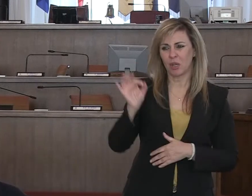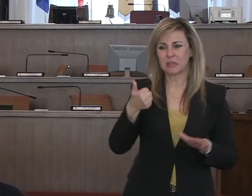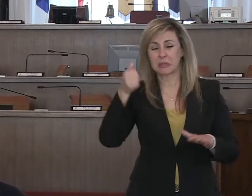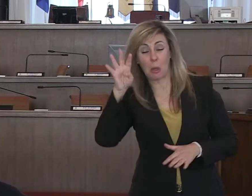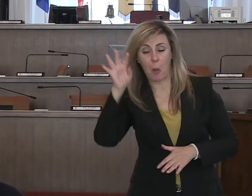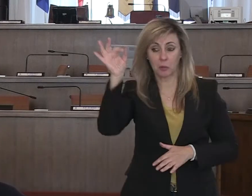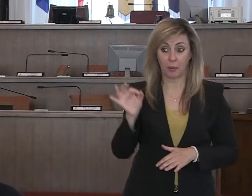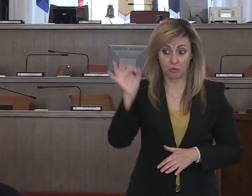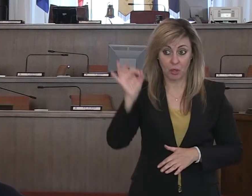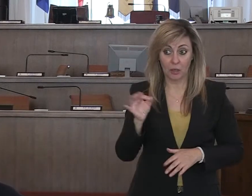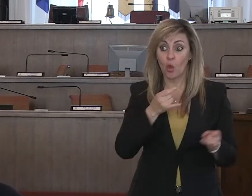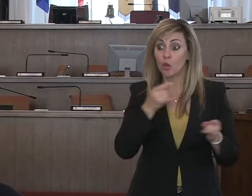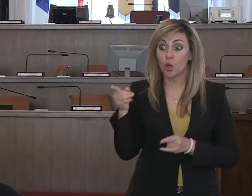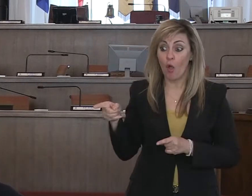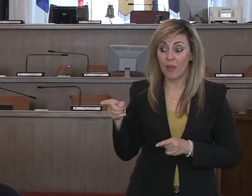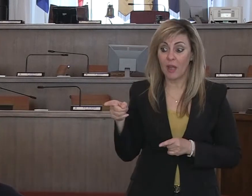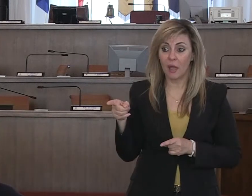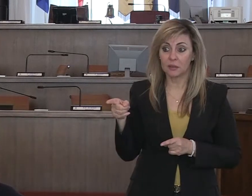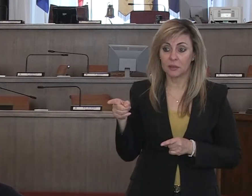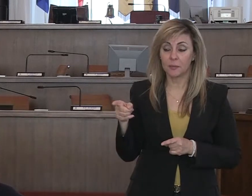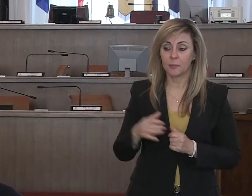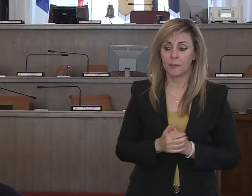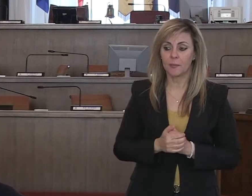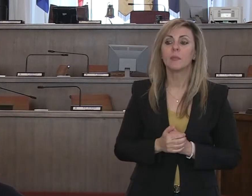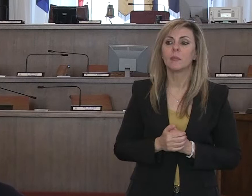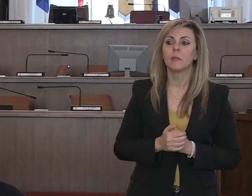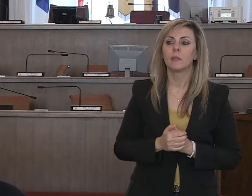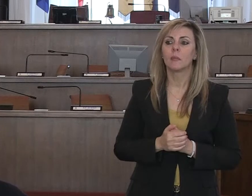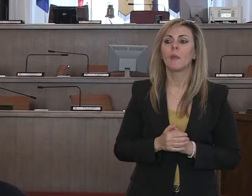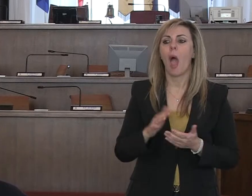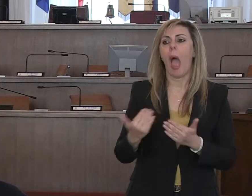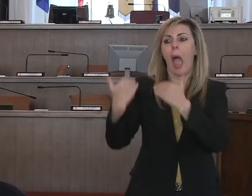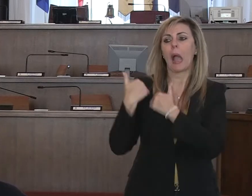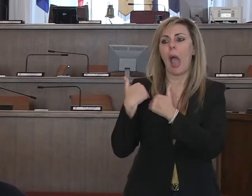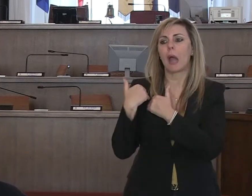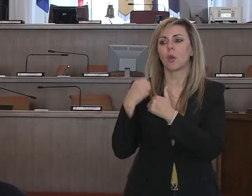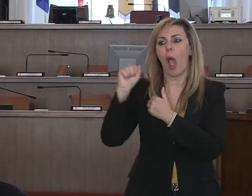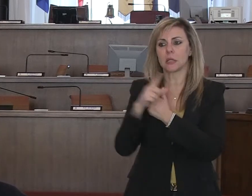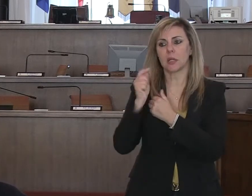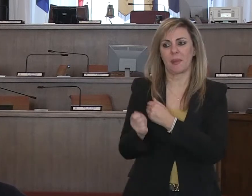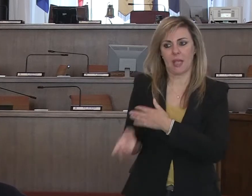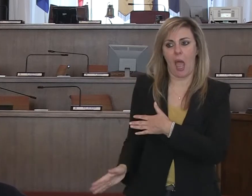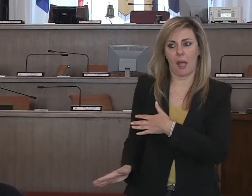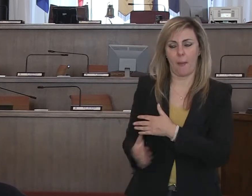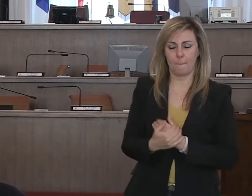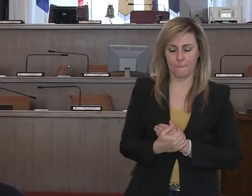% dei pazienti ricoverati pesa sull'ASD di Pescara. Questo è un trend che ci